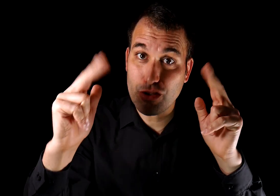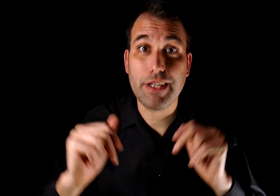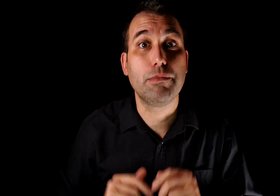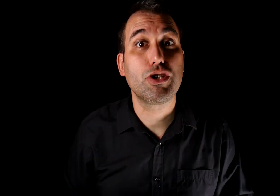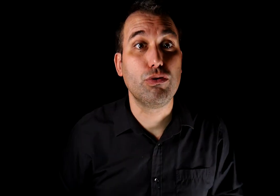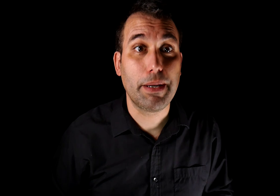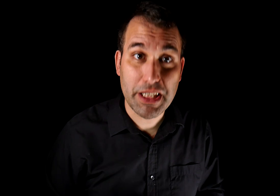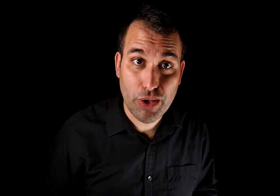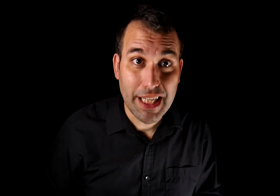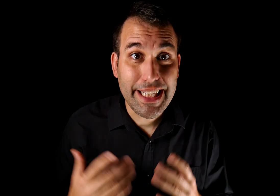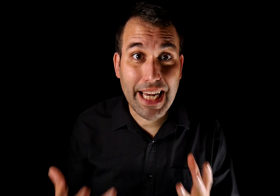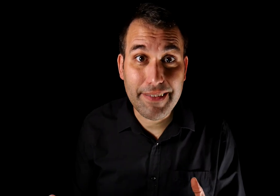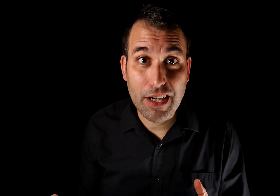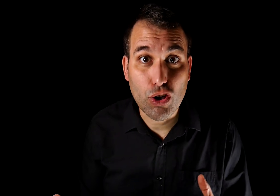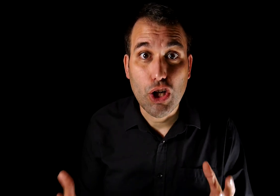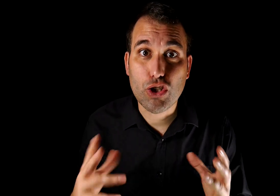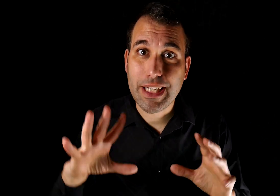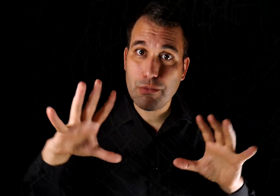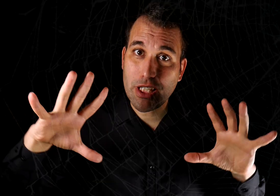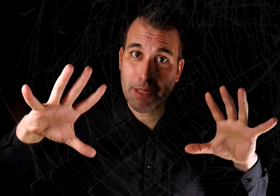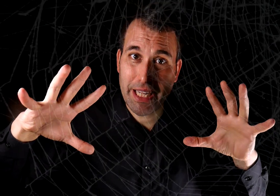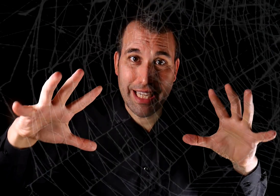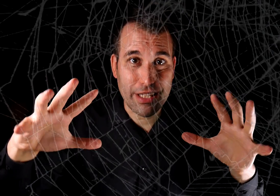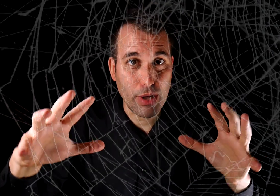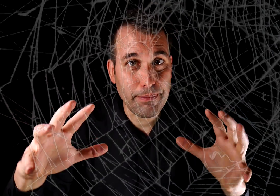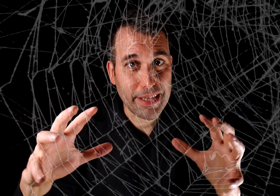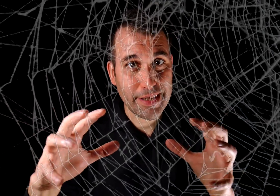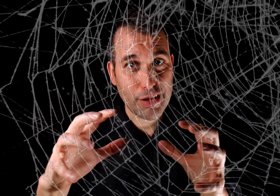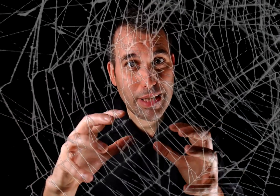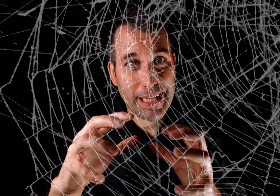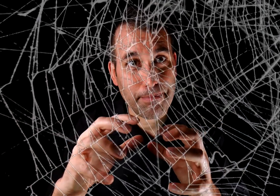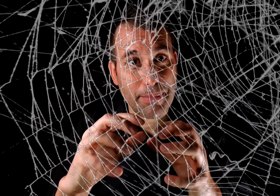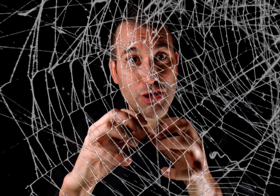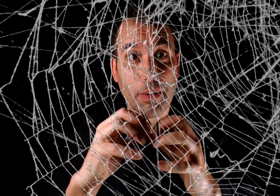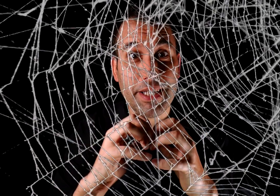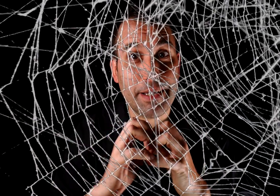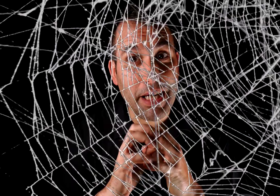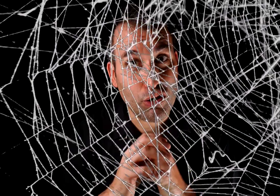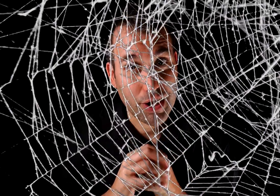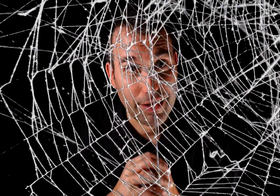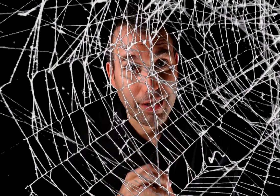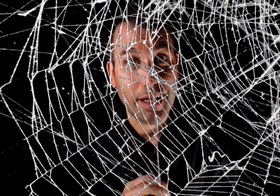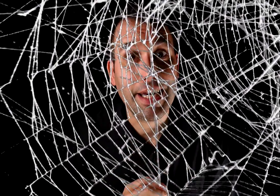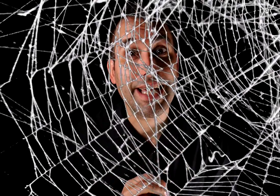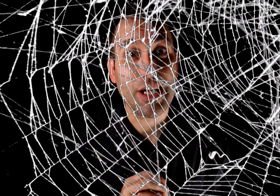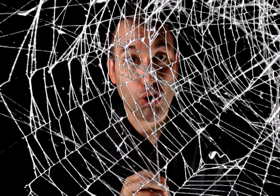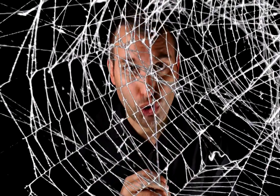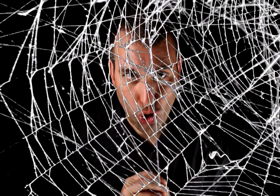nos hacemos de una persona, y al hacerlo nos dejamos atrapar gradualmente en una trampa sumamente peligrosa. La del control.